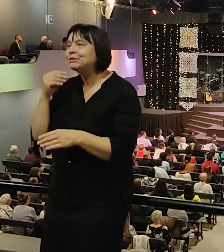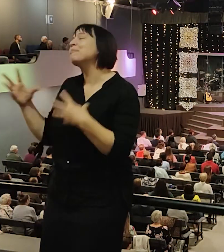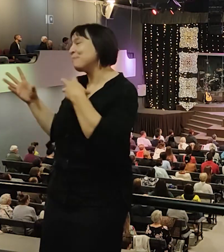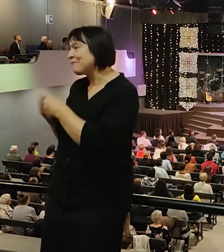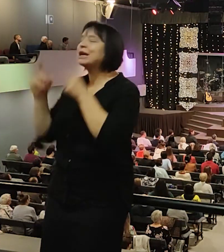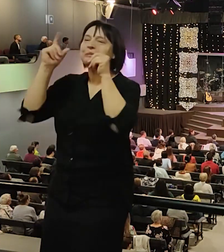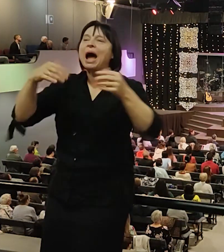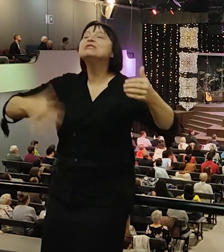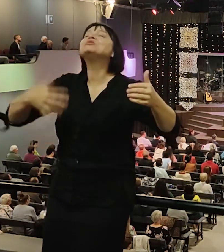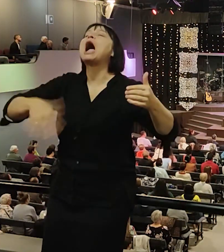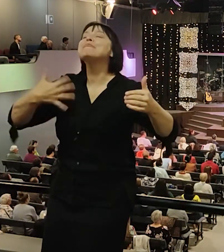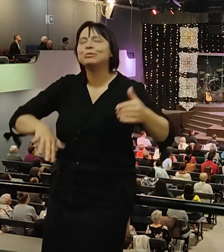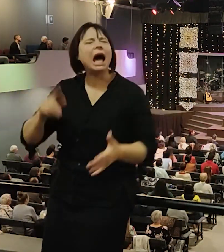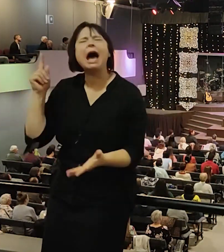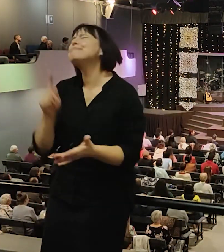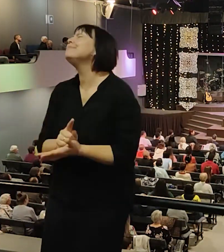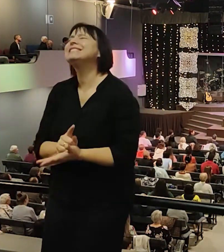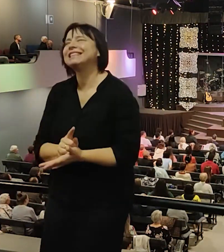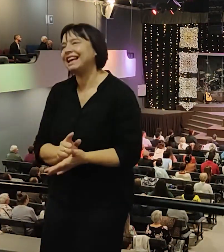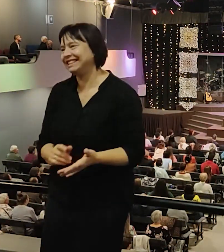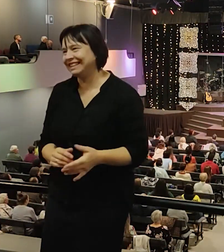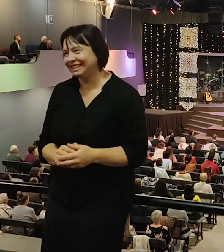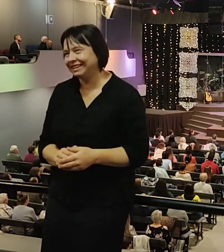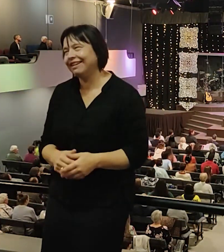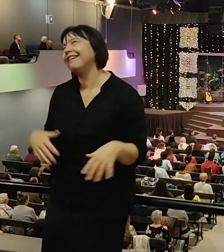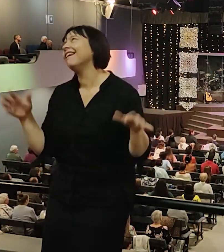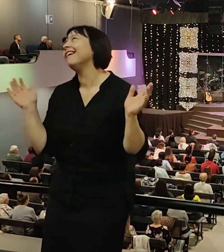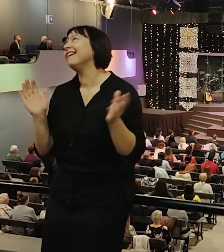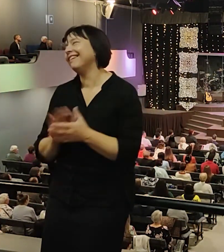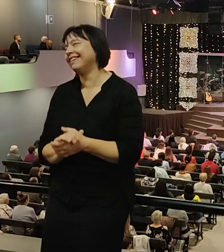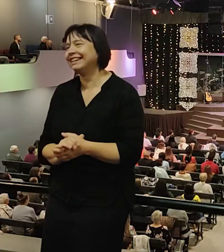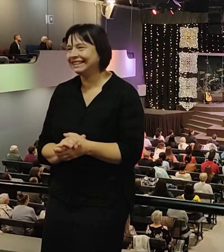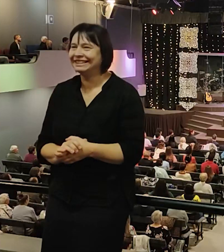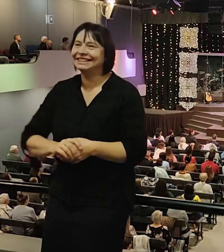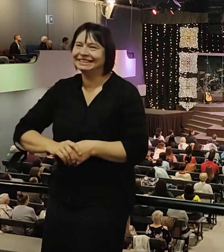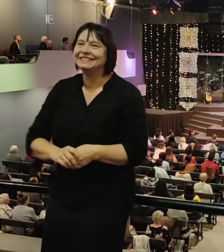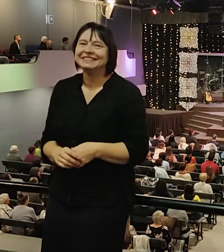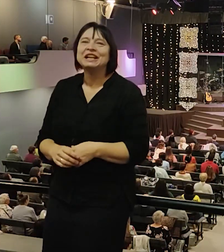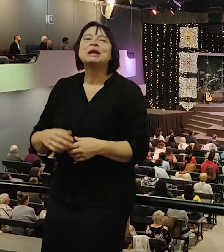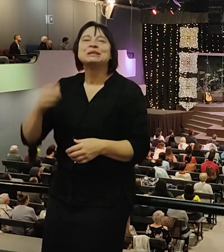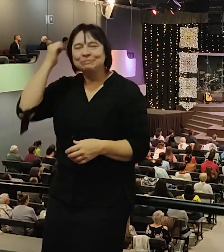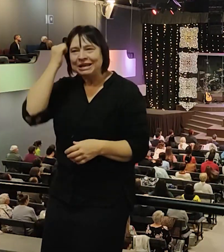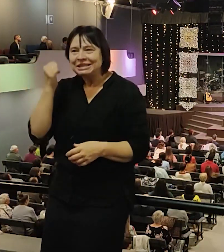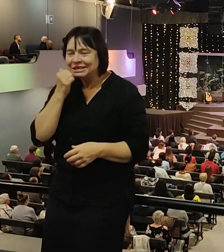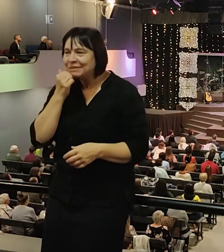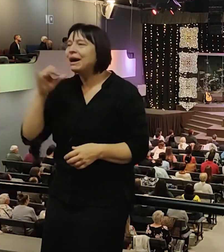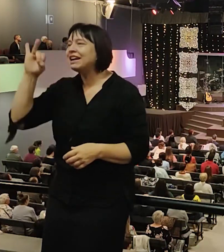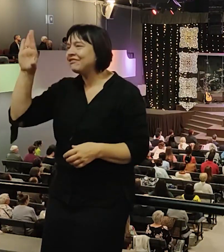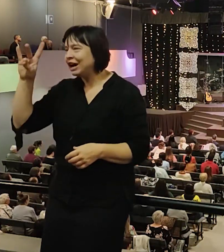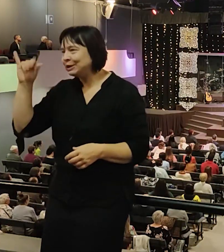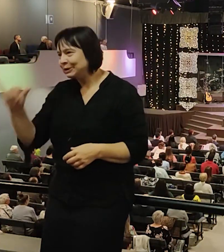поедем. Обязательно. Так что у каждого сам подход к сердцу. Он пишет историю со мной. Спасибо, Иисус Камилан.